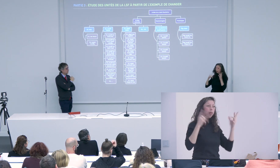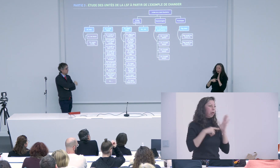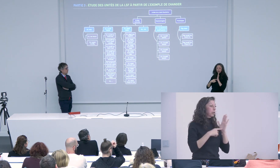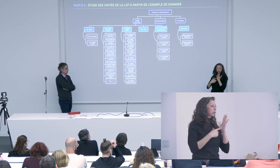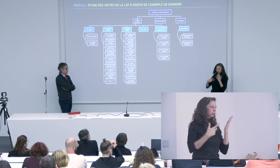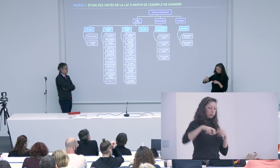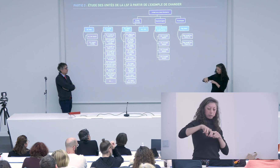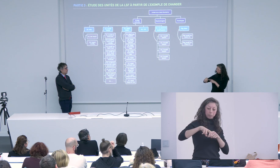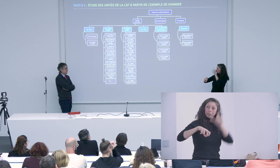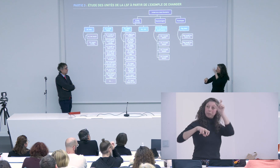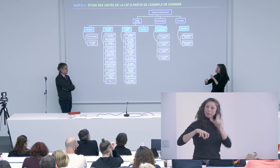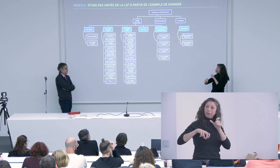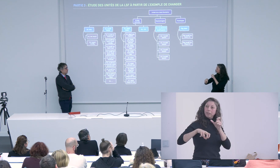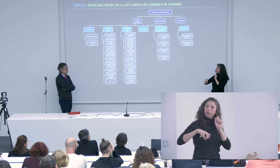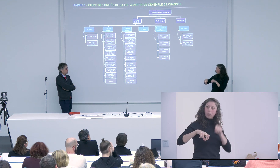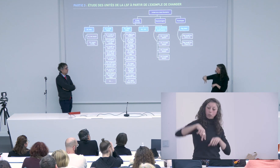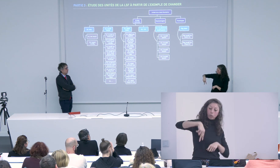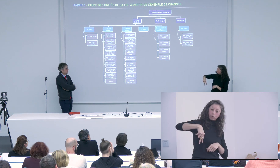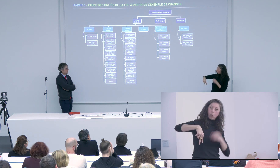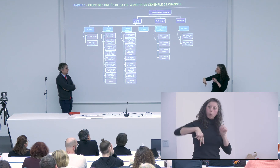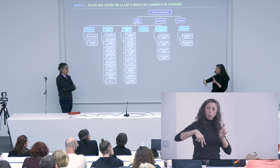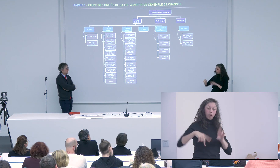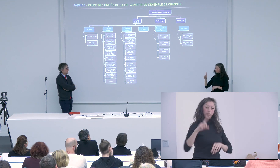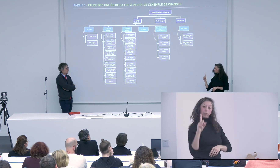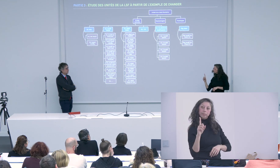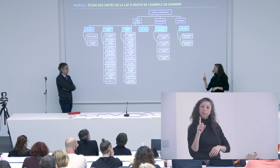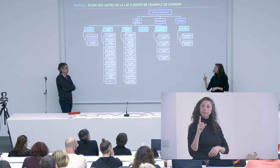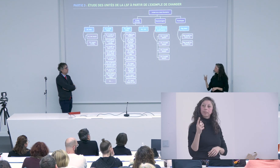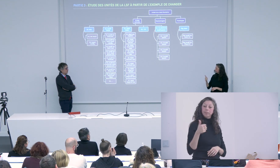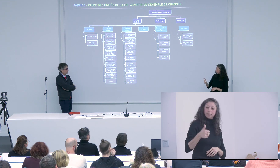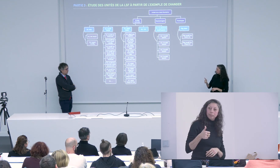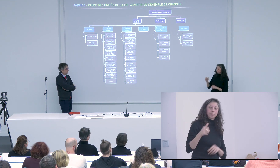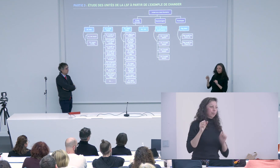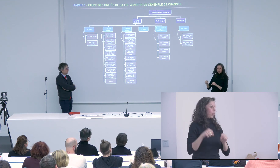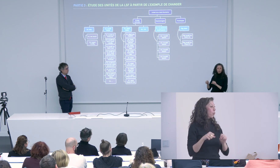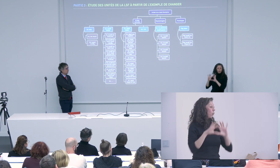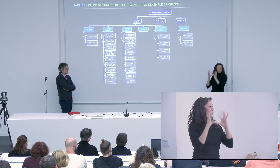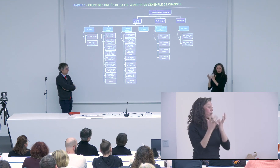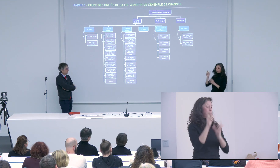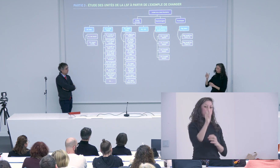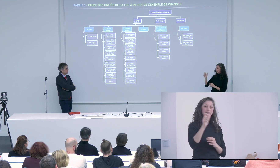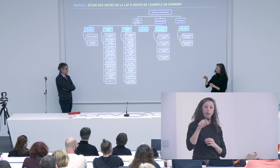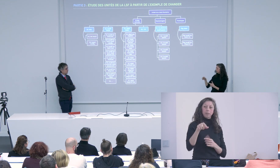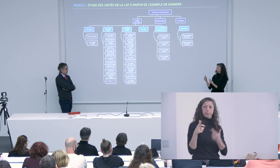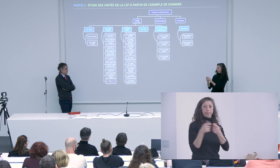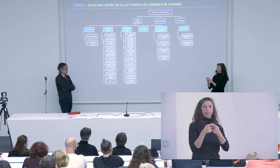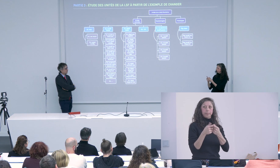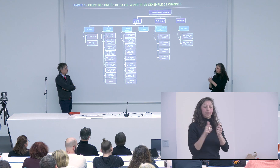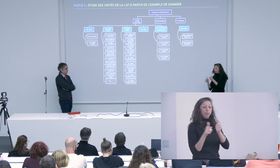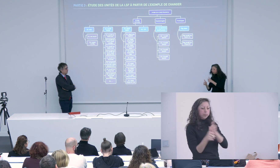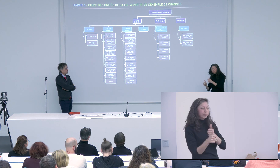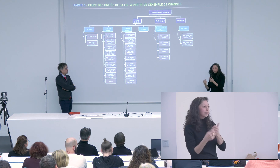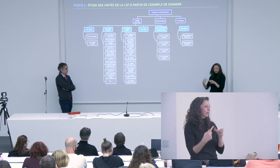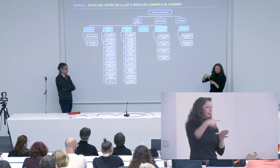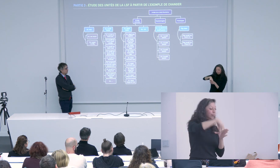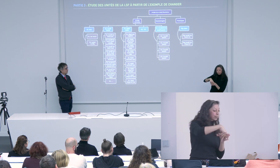et ces choses là ont trait avec le visuel par exemple ça peut être une personne qui est debout qui est assise qui est représentée par le pouce l'index